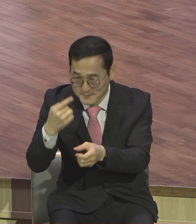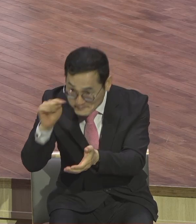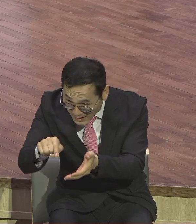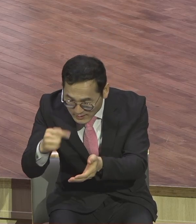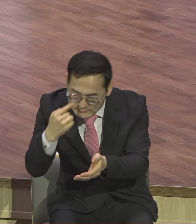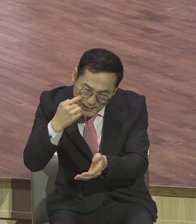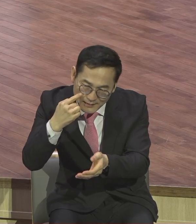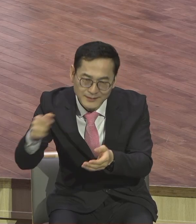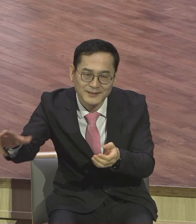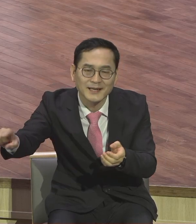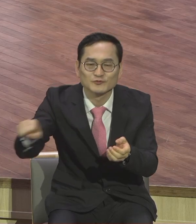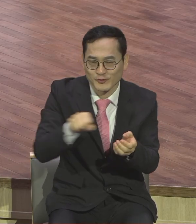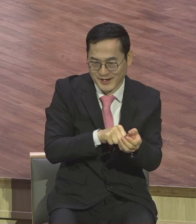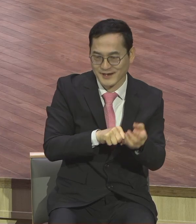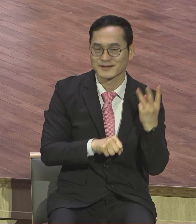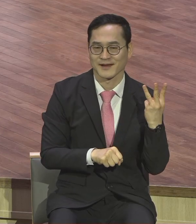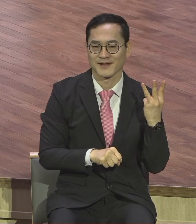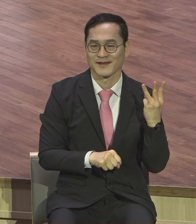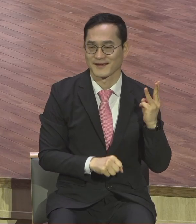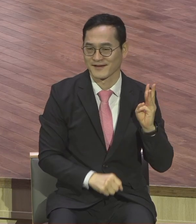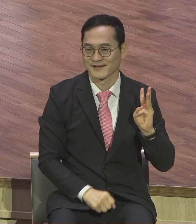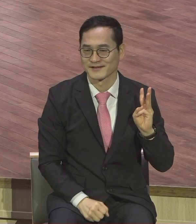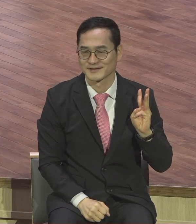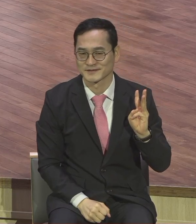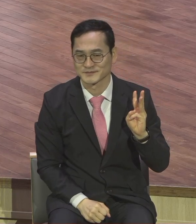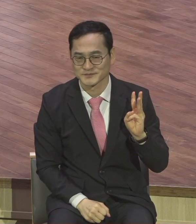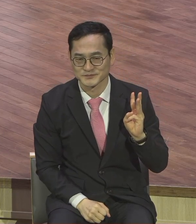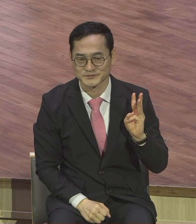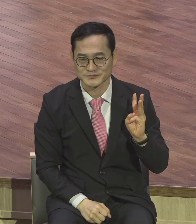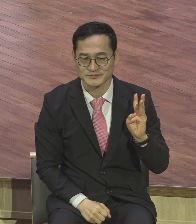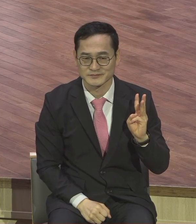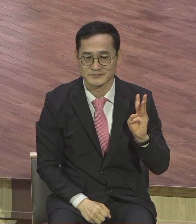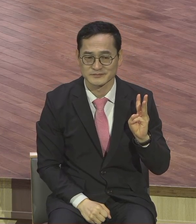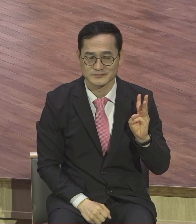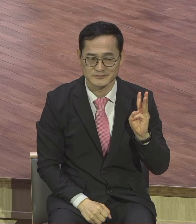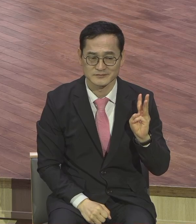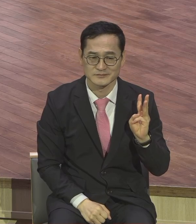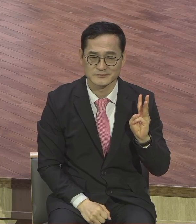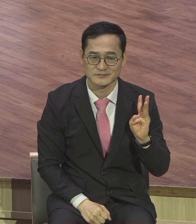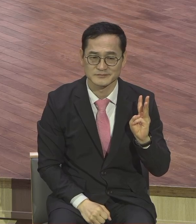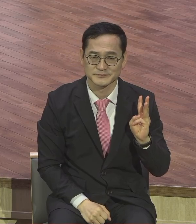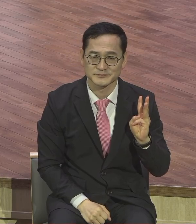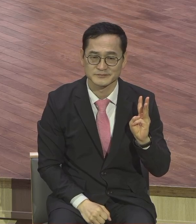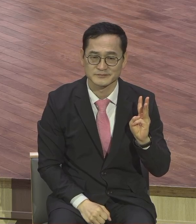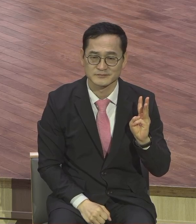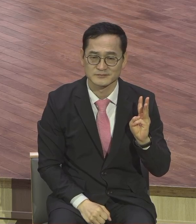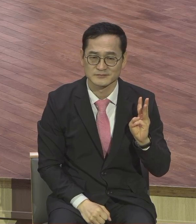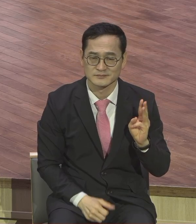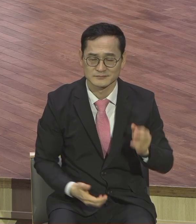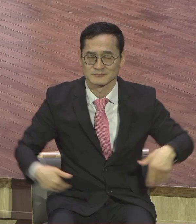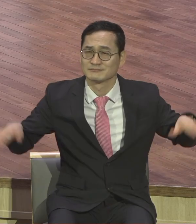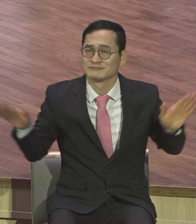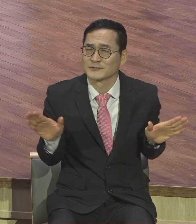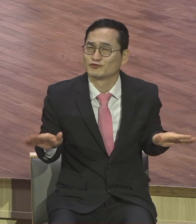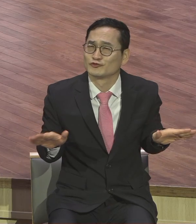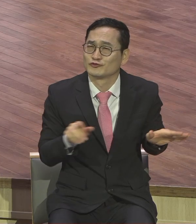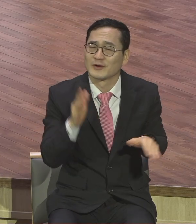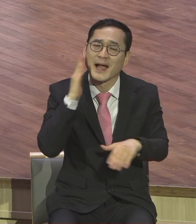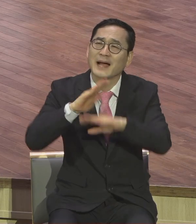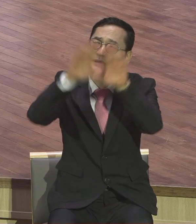그런데 천사장 가브리엘이 이제 이 세 가지를 가지고 하늘에 올라가는